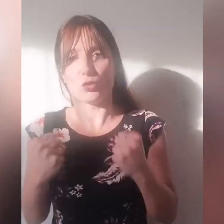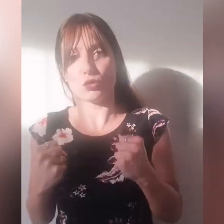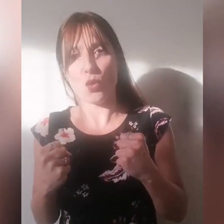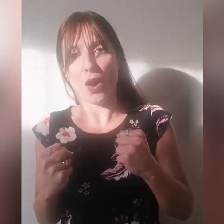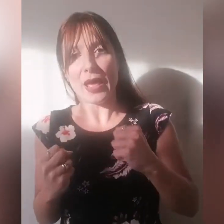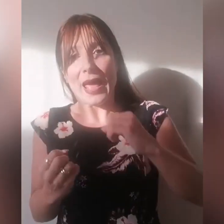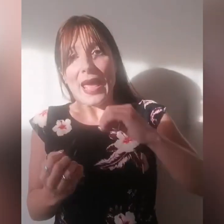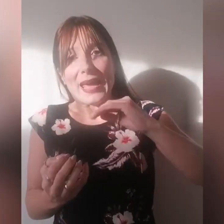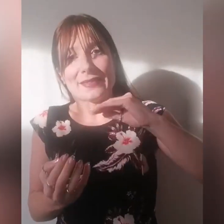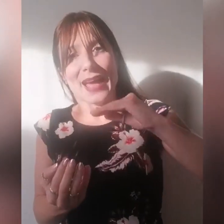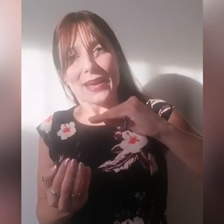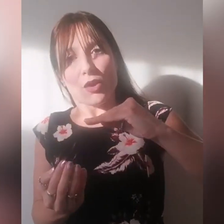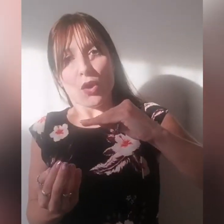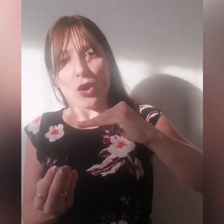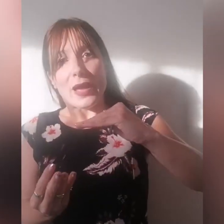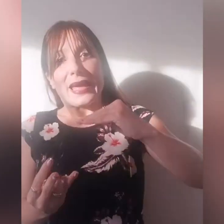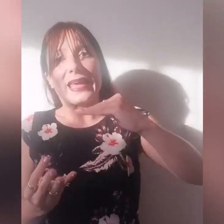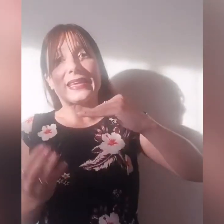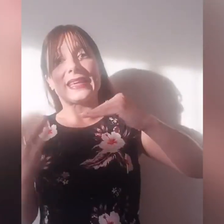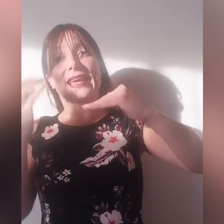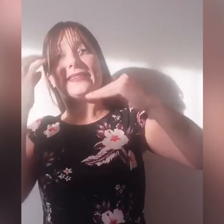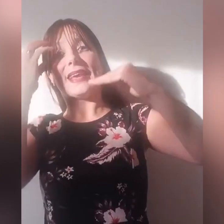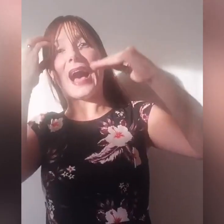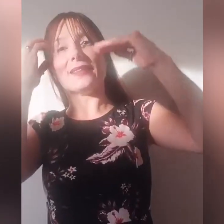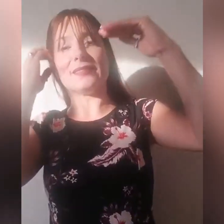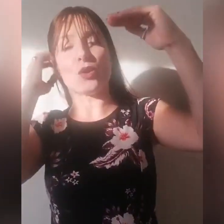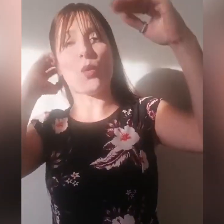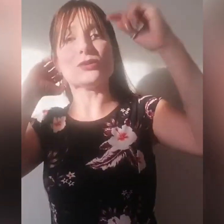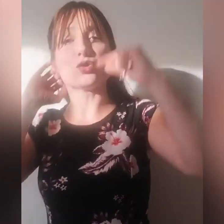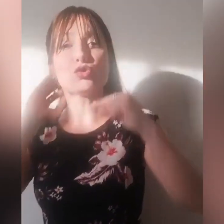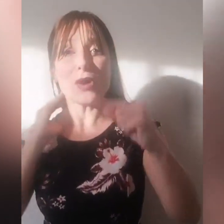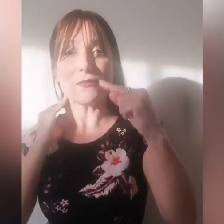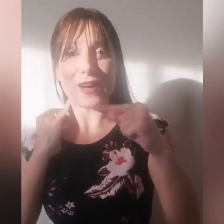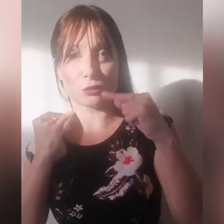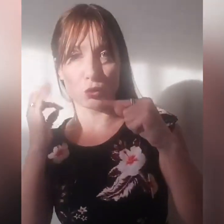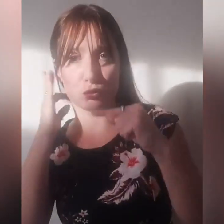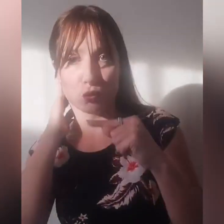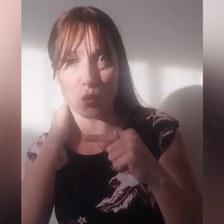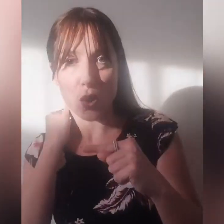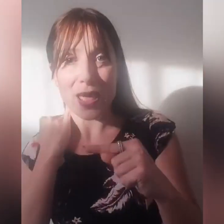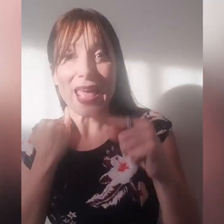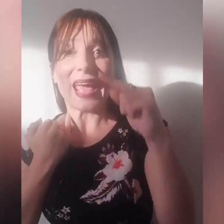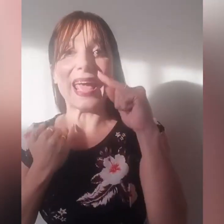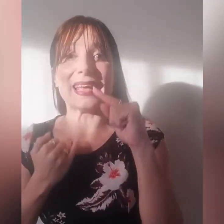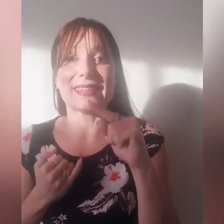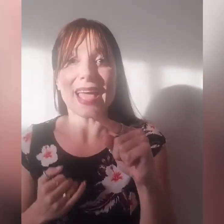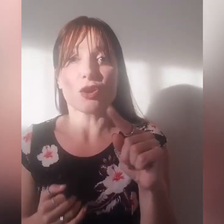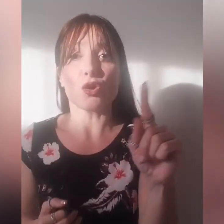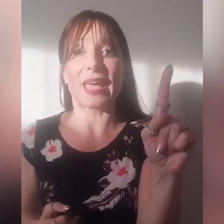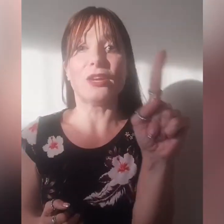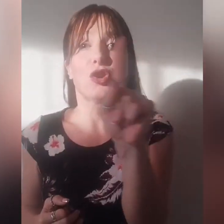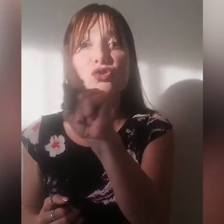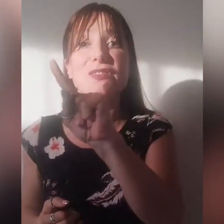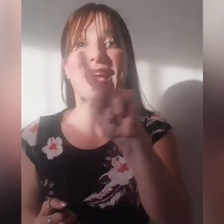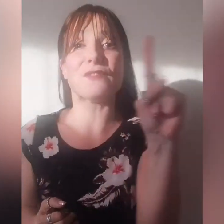il tuo ed ecco che chiedi a Dio, quando tu hai fatto il tuo ed ecco che non devi